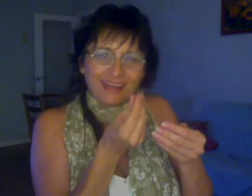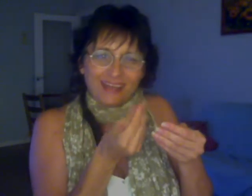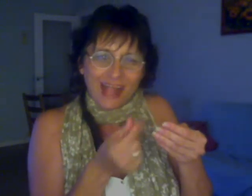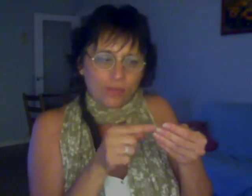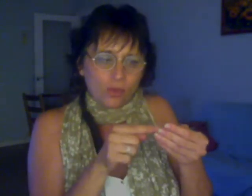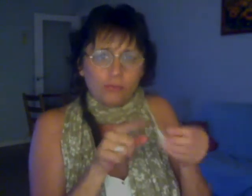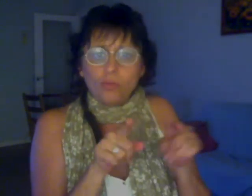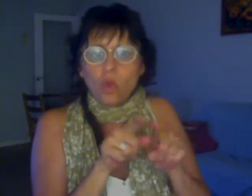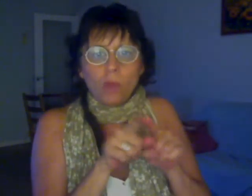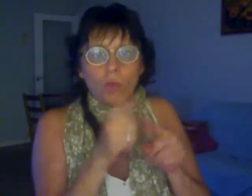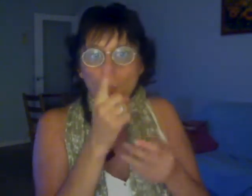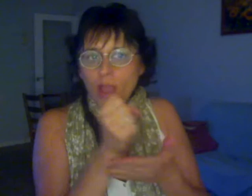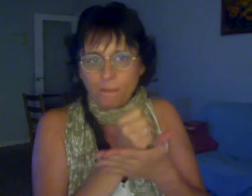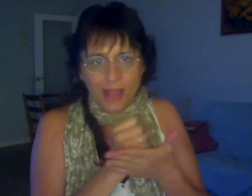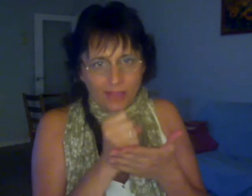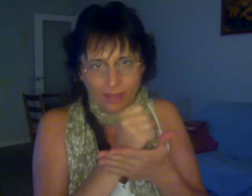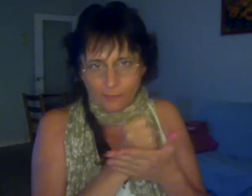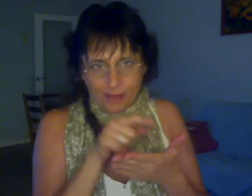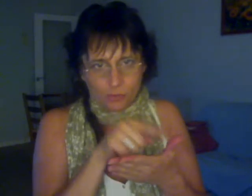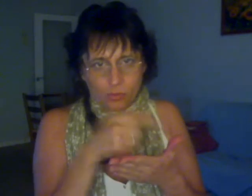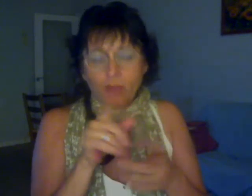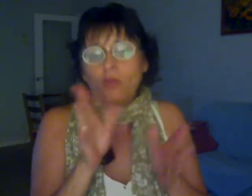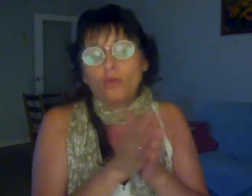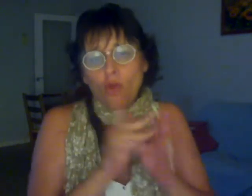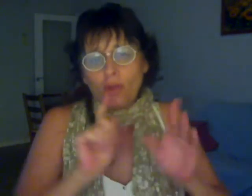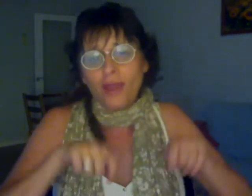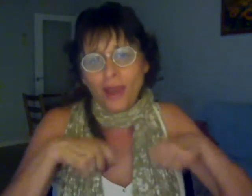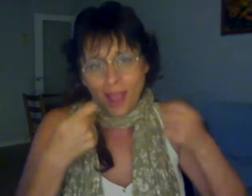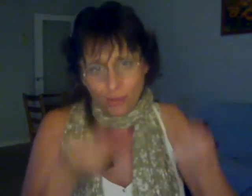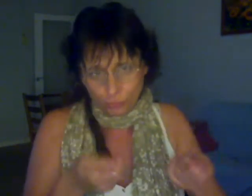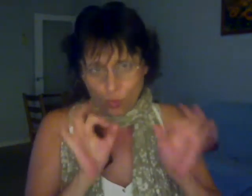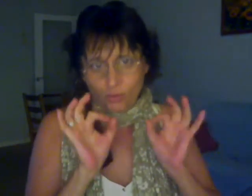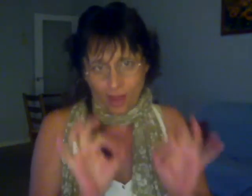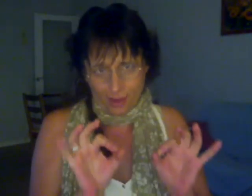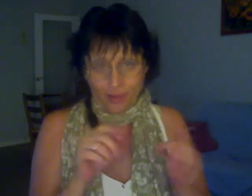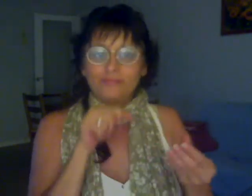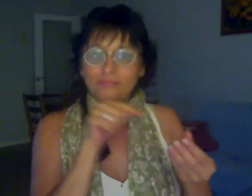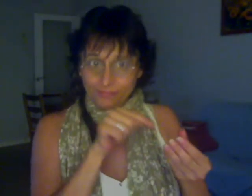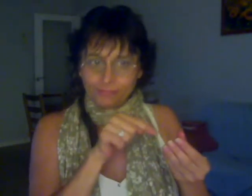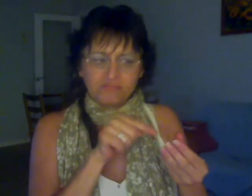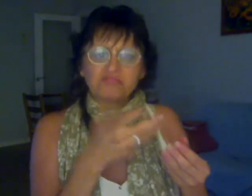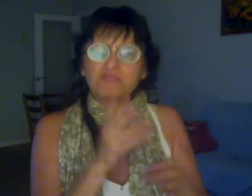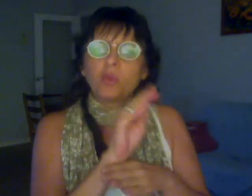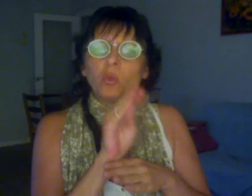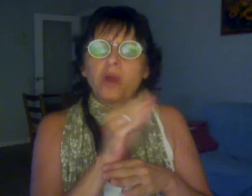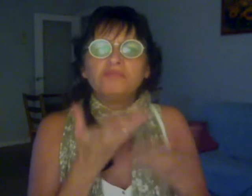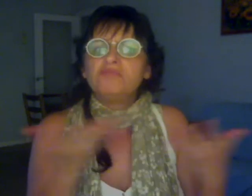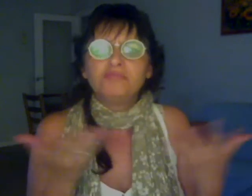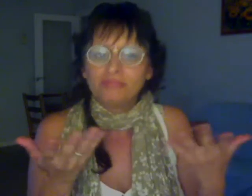Hoy es viernes y ya está aquí Euro Millones Hoy 22 de Julio el gran sorteo europeo trae un